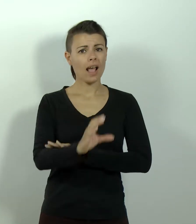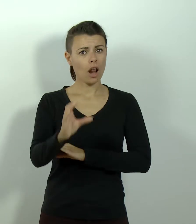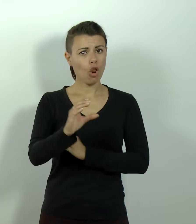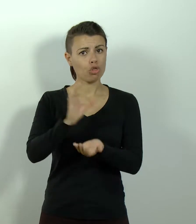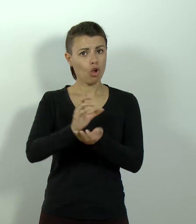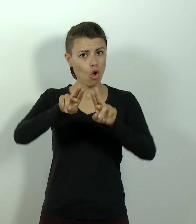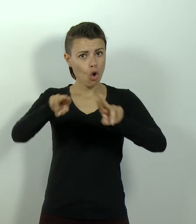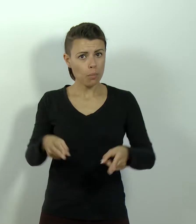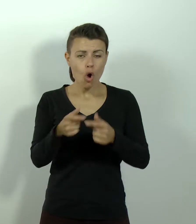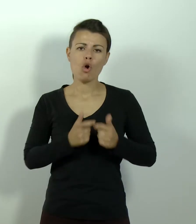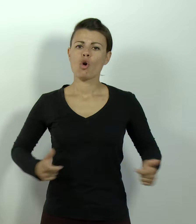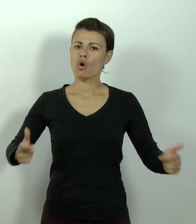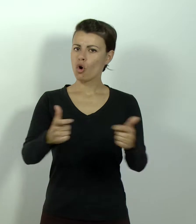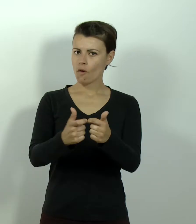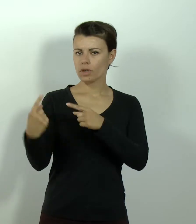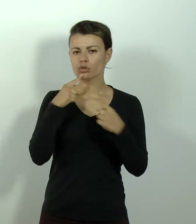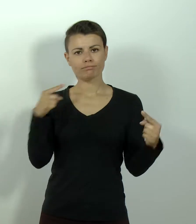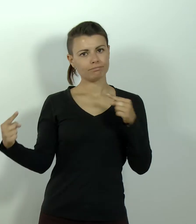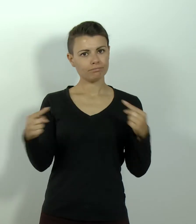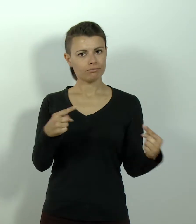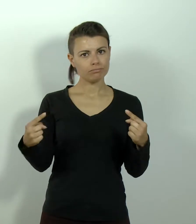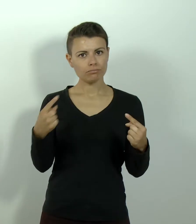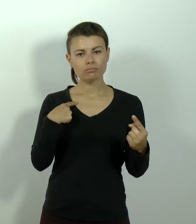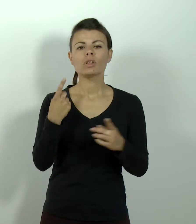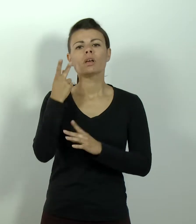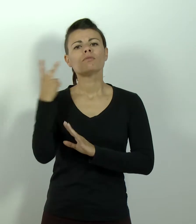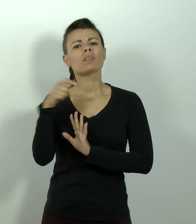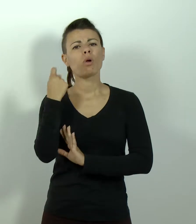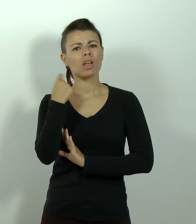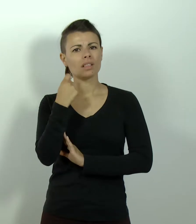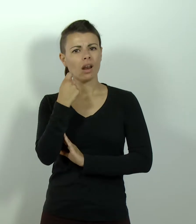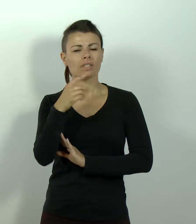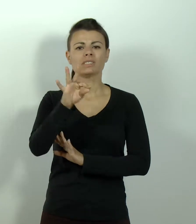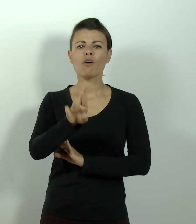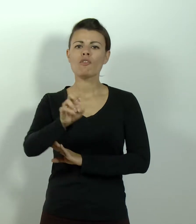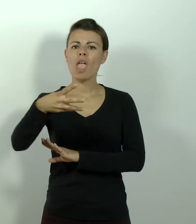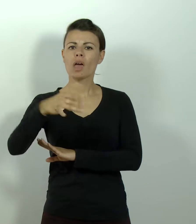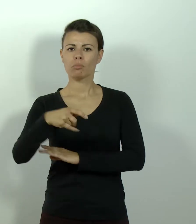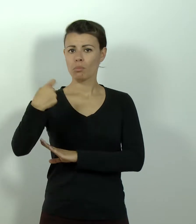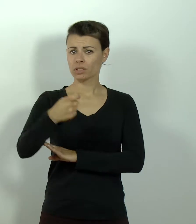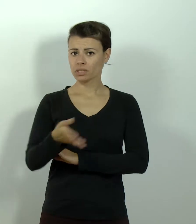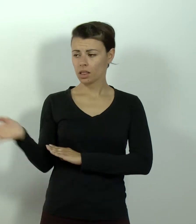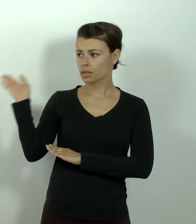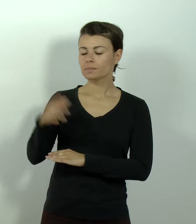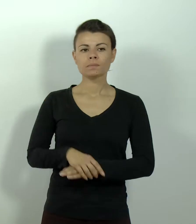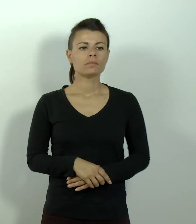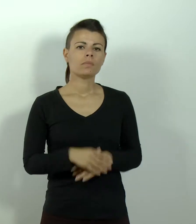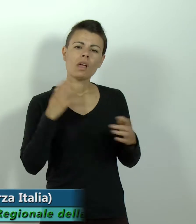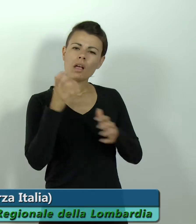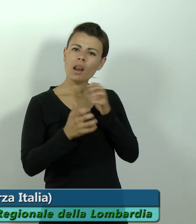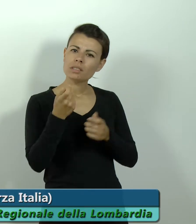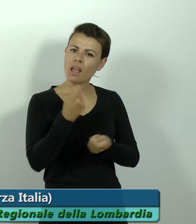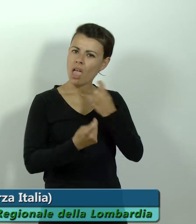Carlotta a Como nel corso di un convegno. Il punto con il Presidente del Consiglio regionale Alessandro Fermi. Questa crisi